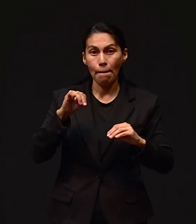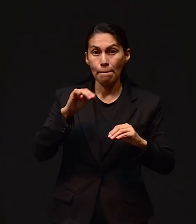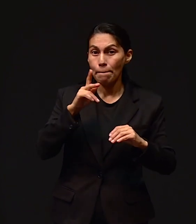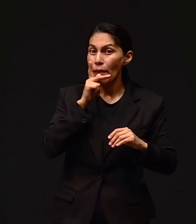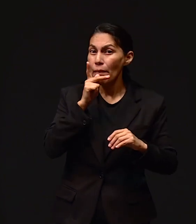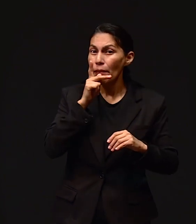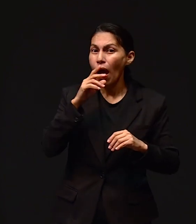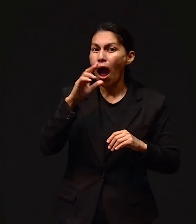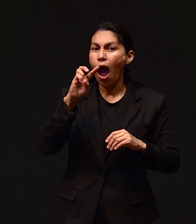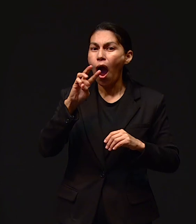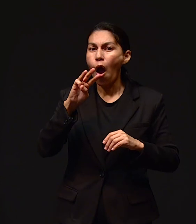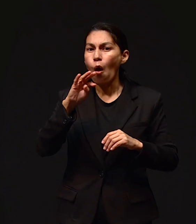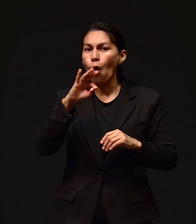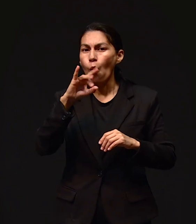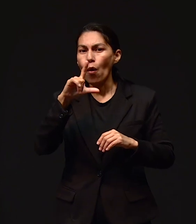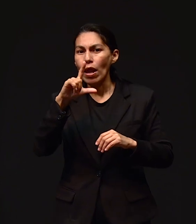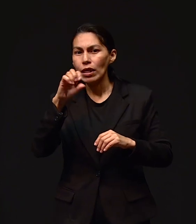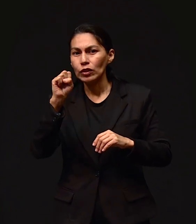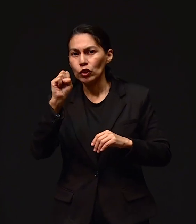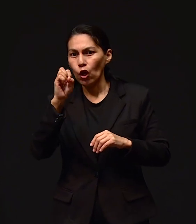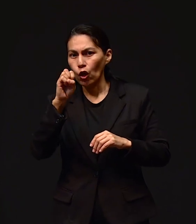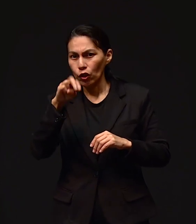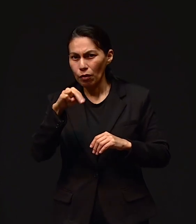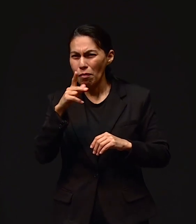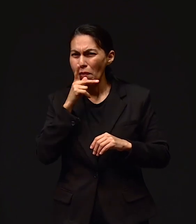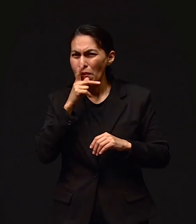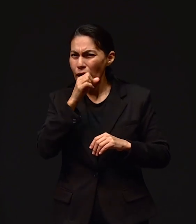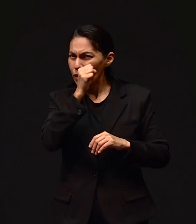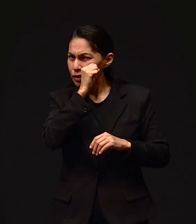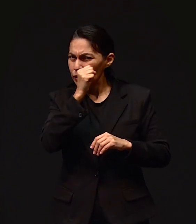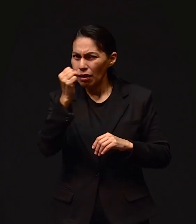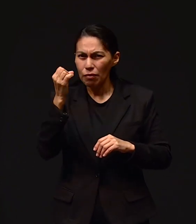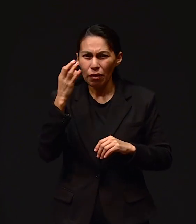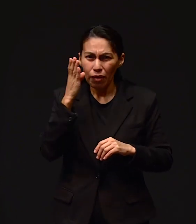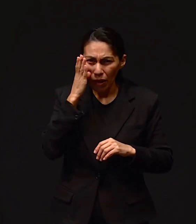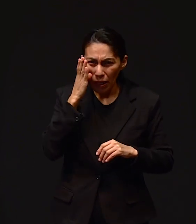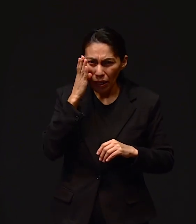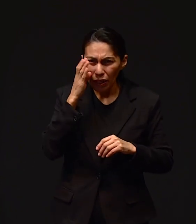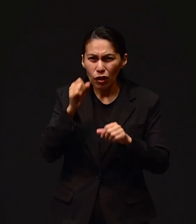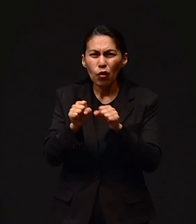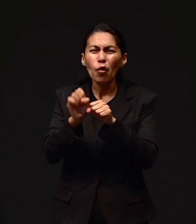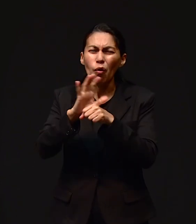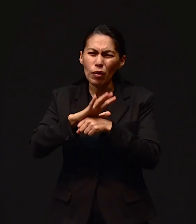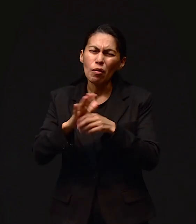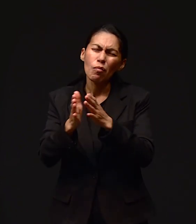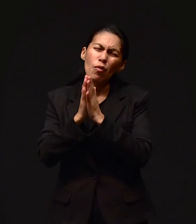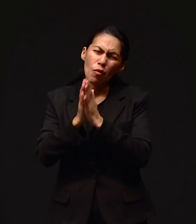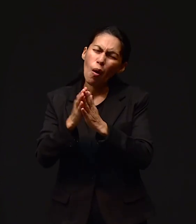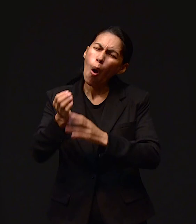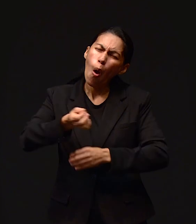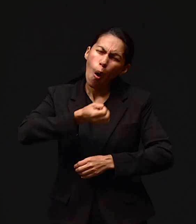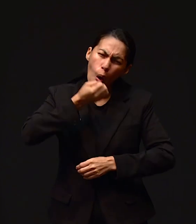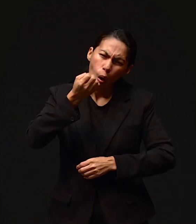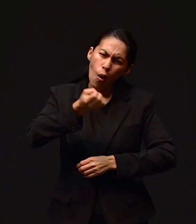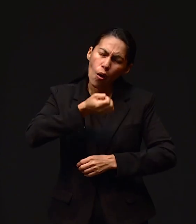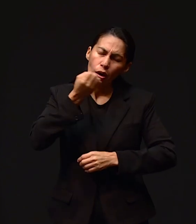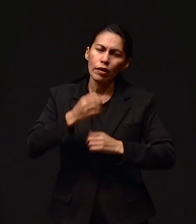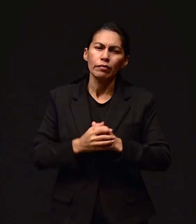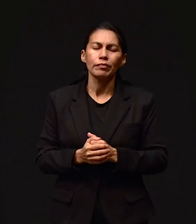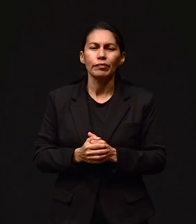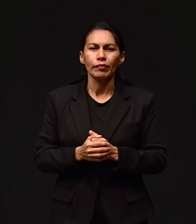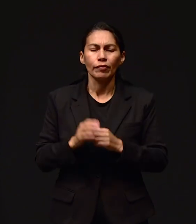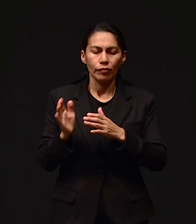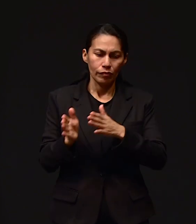Estaremos orando por ellos Por la oración Por el matrimonio de Silvia Y los enfermos Correcto Luz